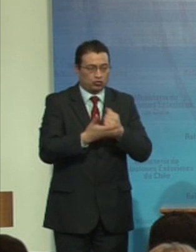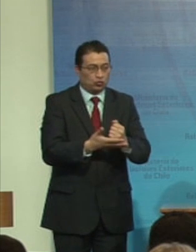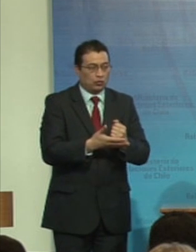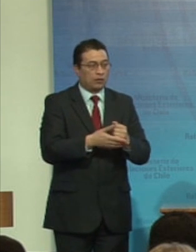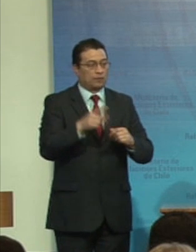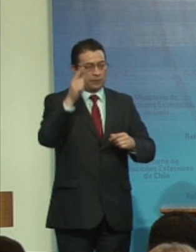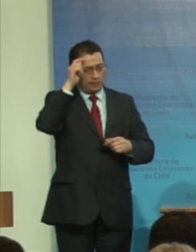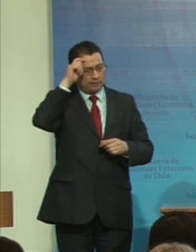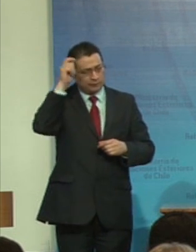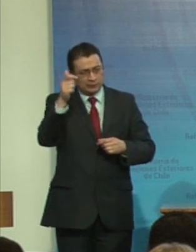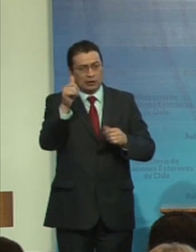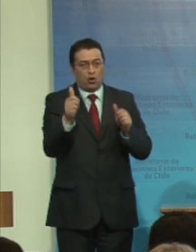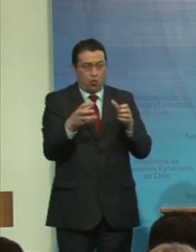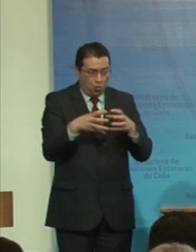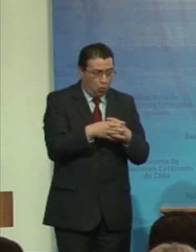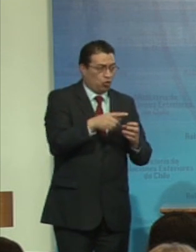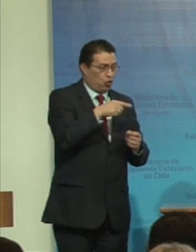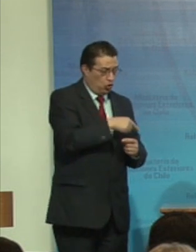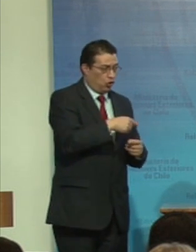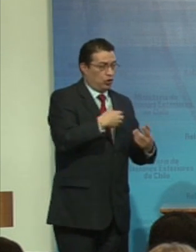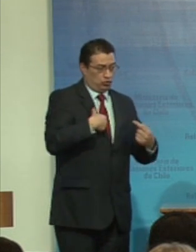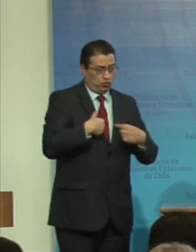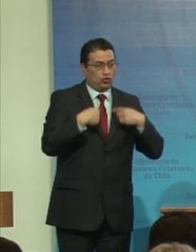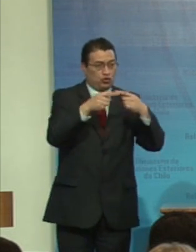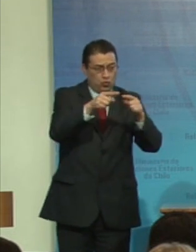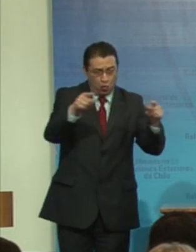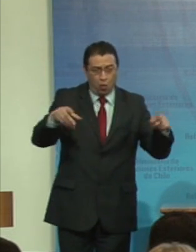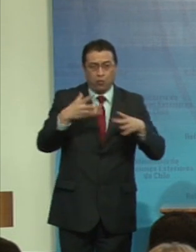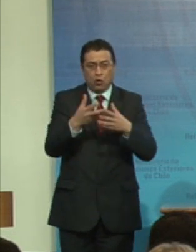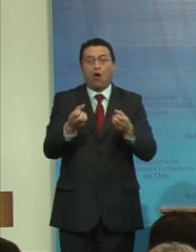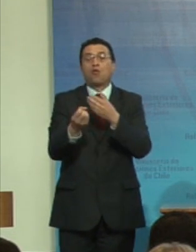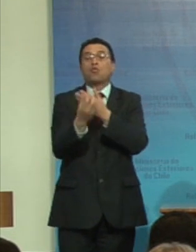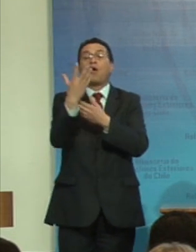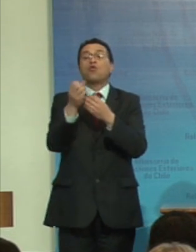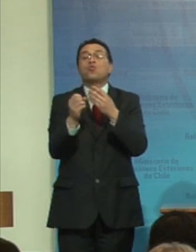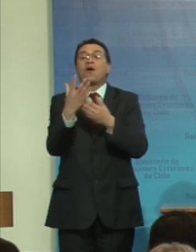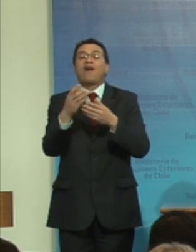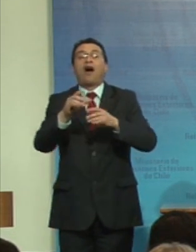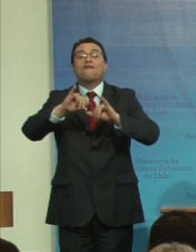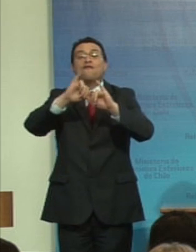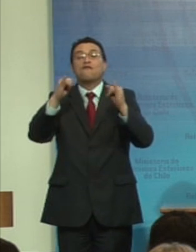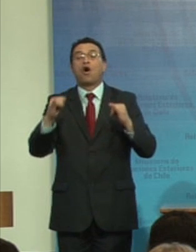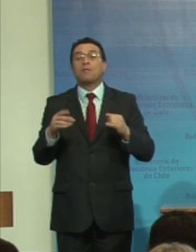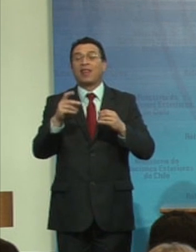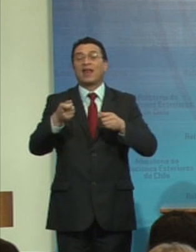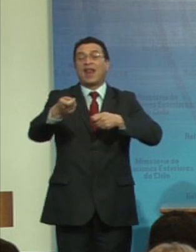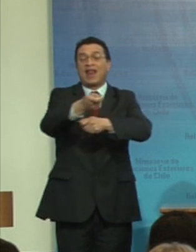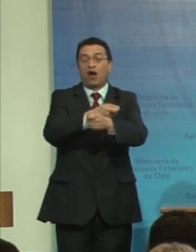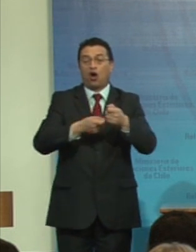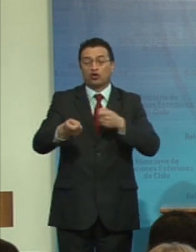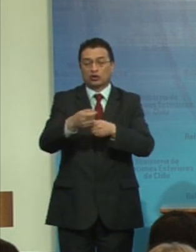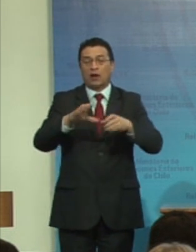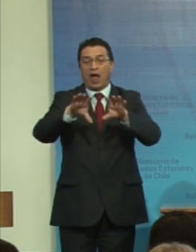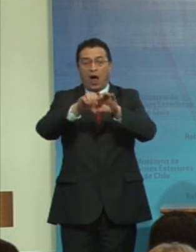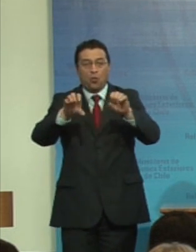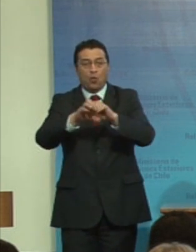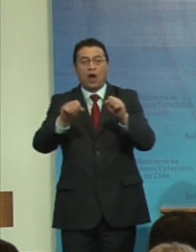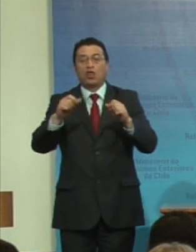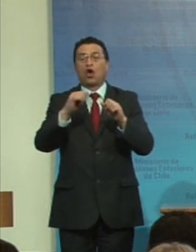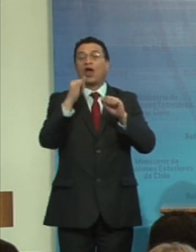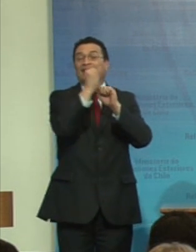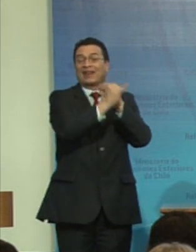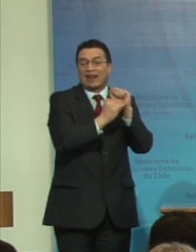crearon y creamos una nueva forma de negociar los tratados internacionales y otros instrumentos.